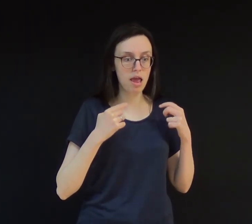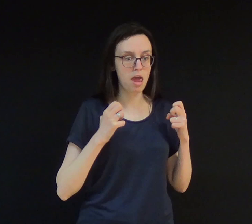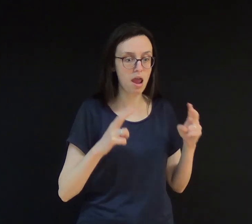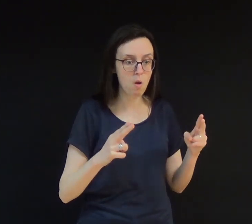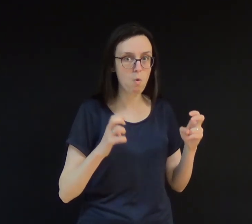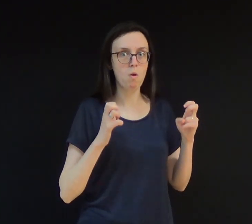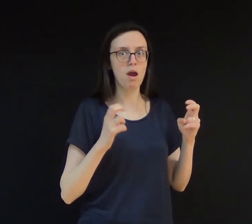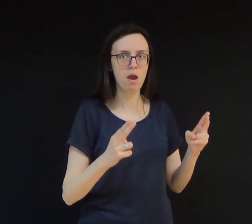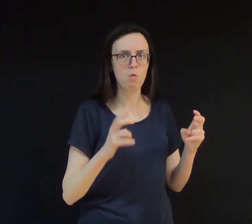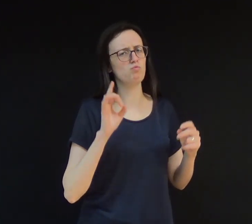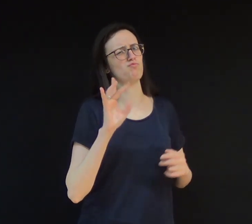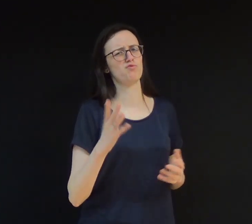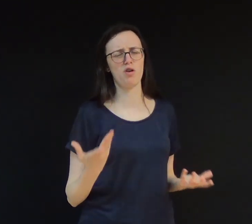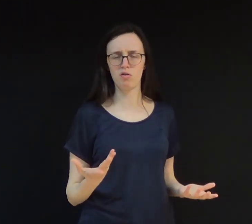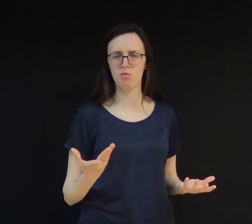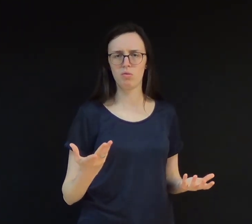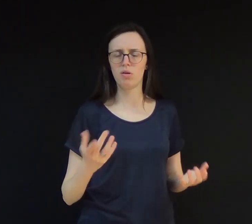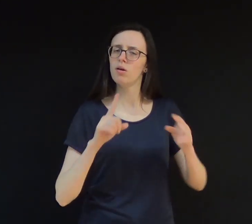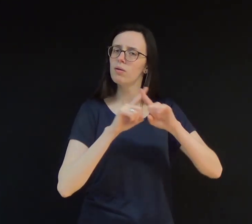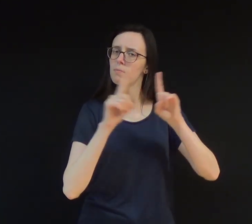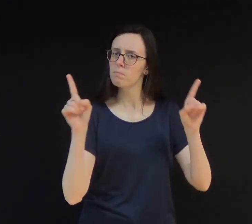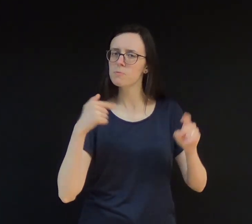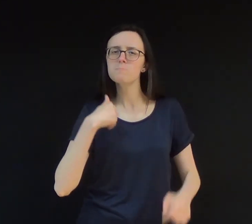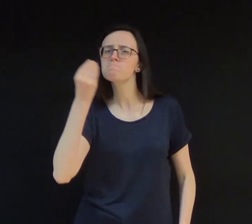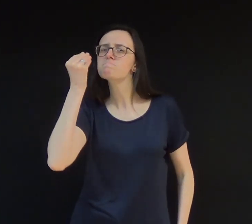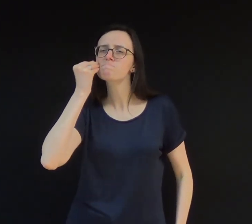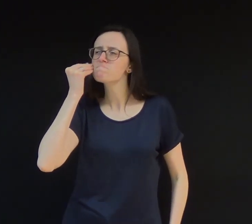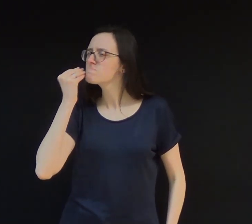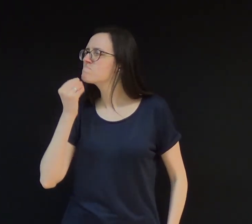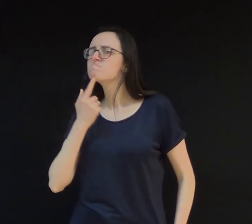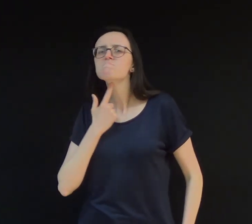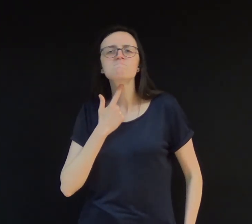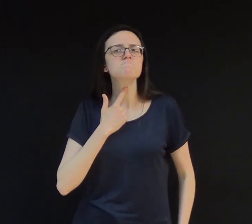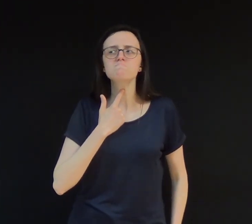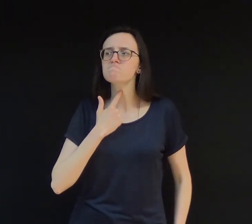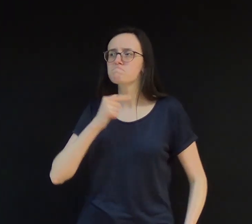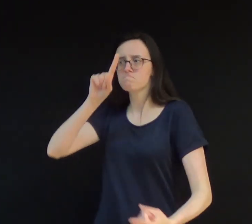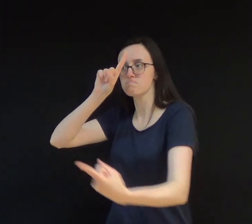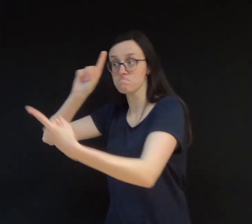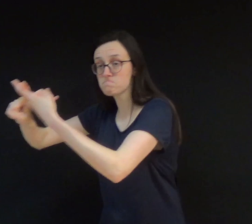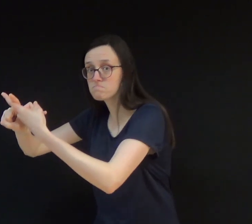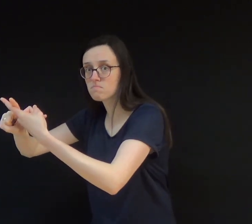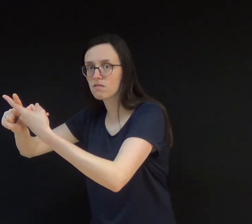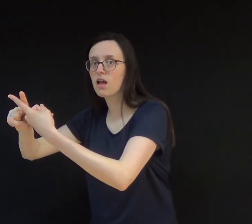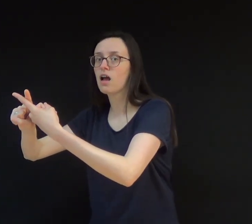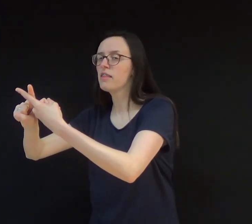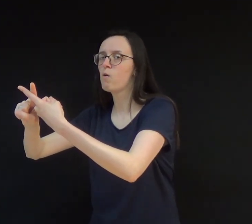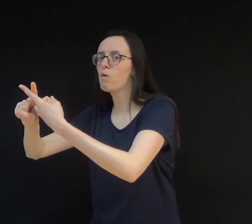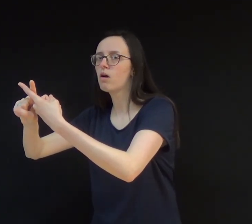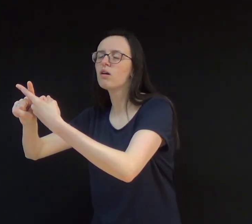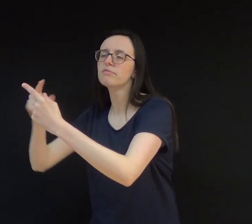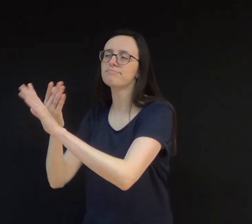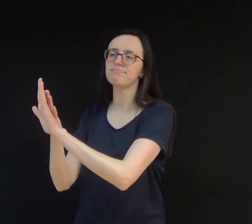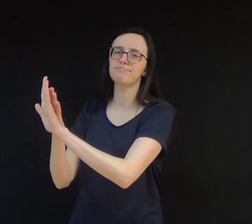E até que consigamos justificar esse desejo, nós nos afastamos daquilo que é nosso verdadeiro propósito de convivência.